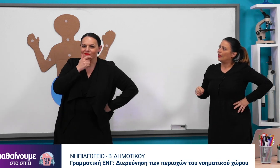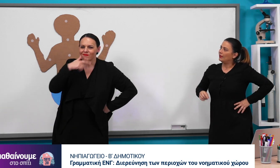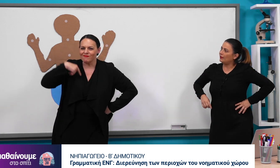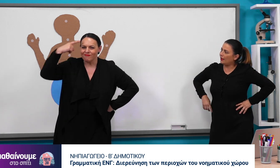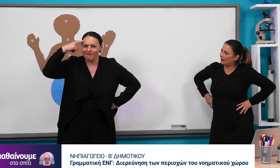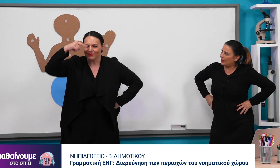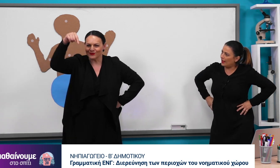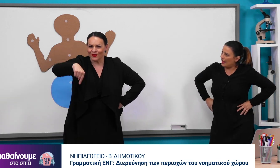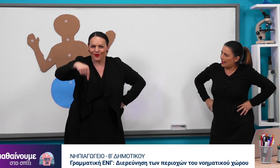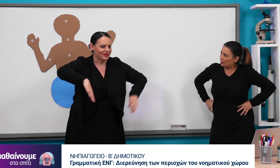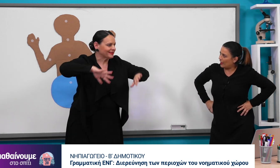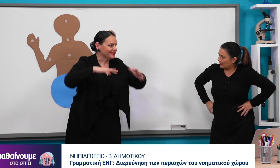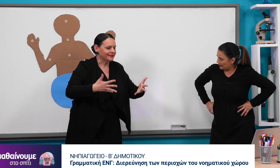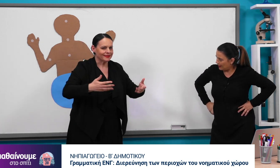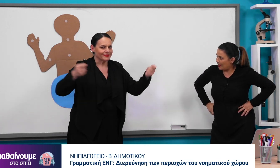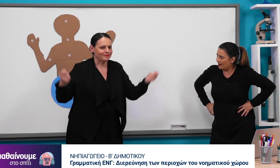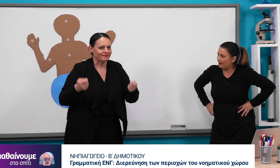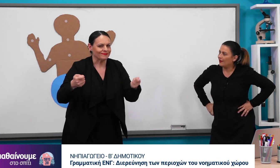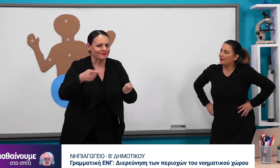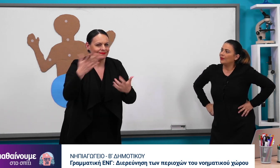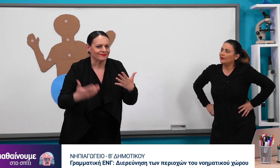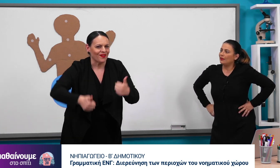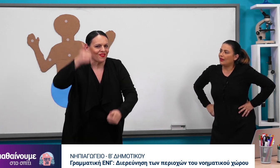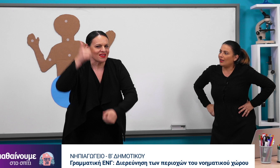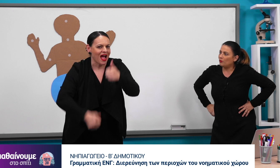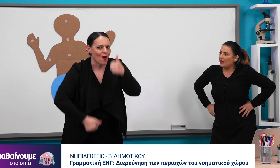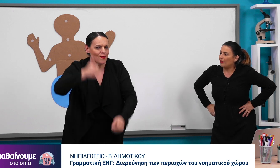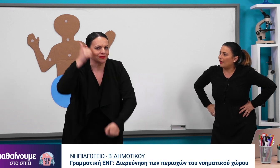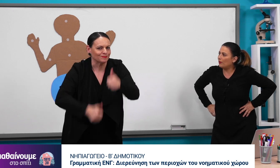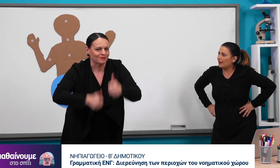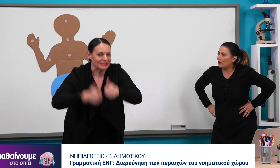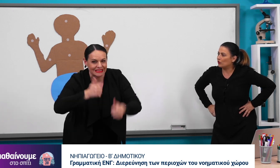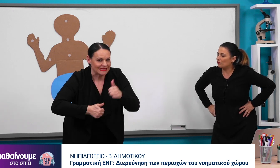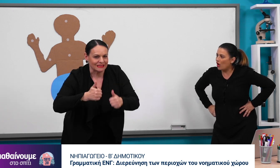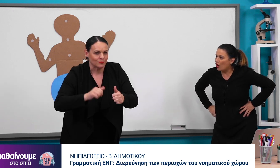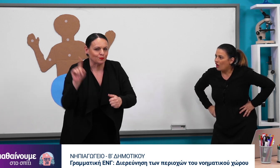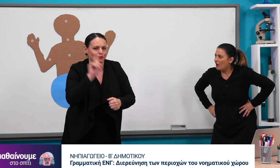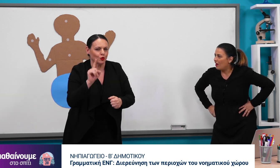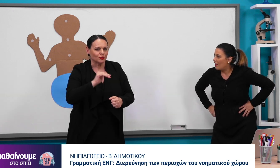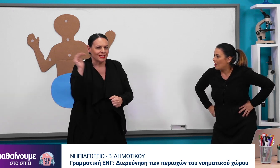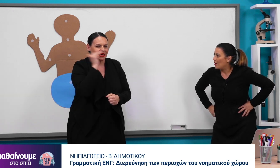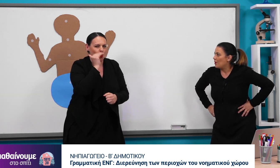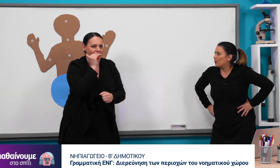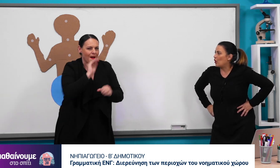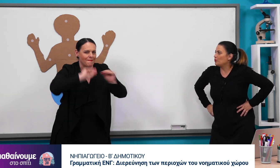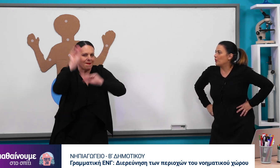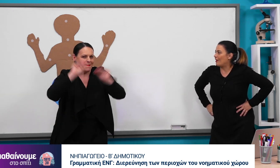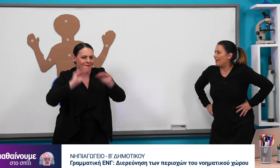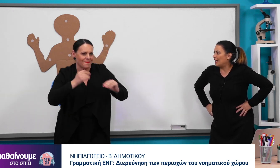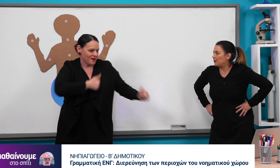Τι έγινε. Έχεις ιδέα. Τι θα κάνουμε. Θα κάνουμε διαγωνισμό. Ποιος, ποιο θα βάλει